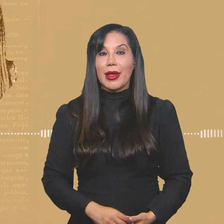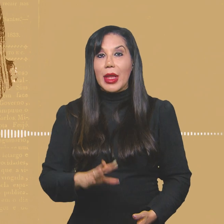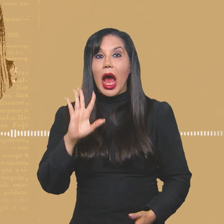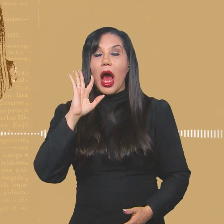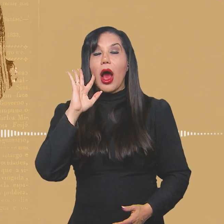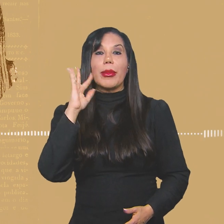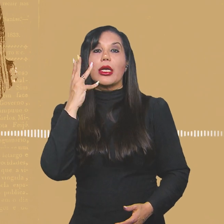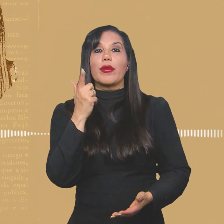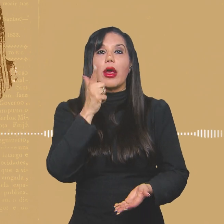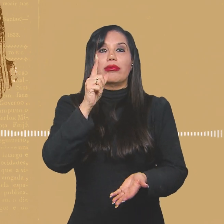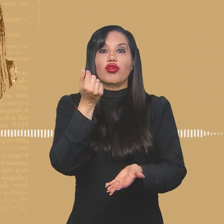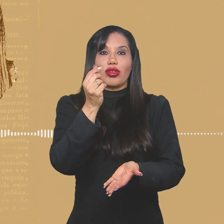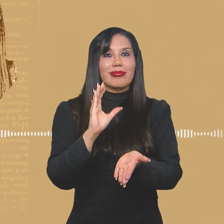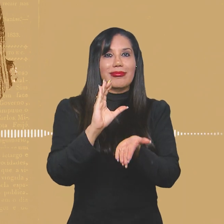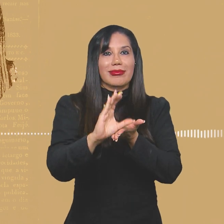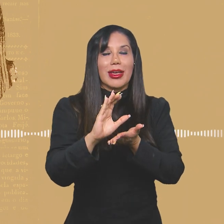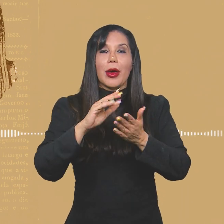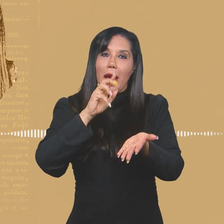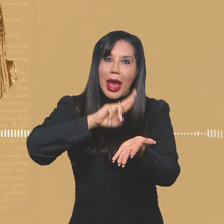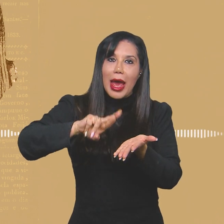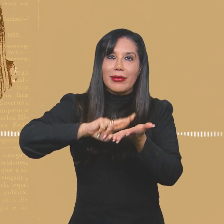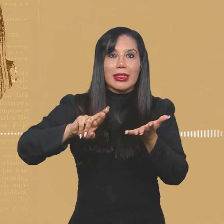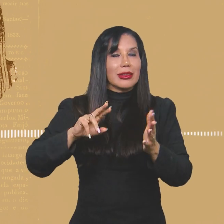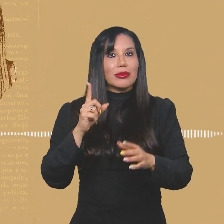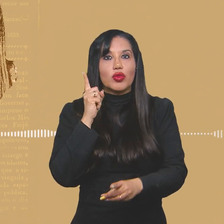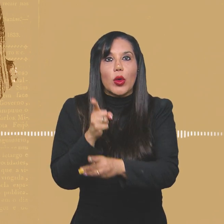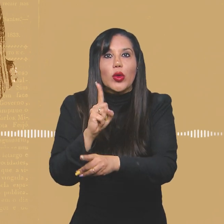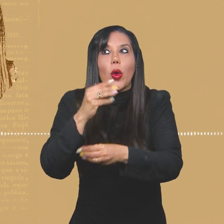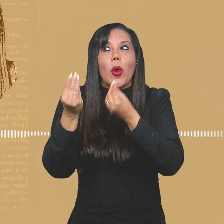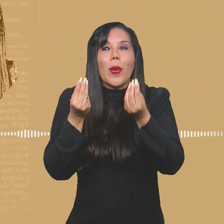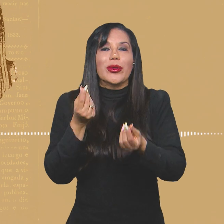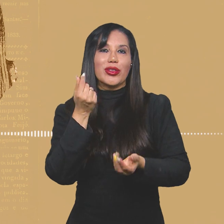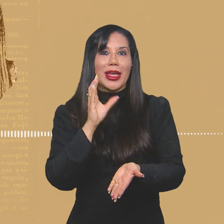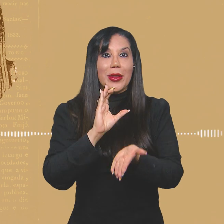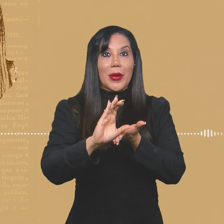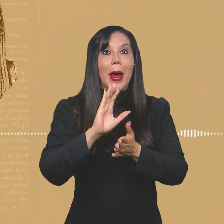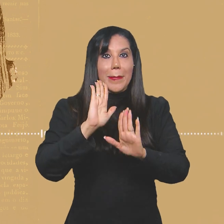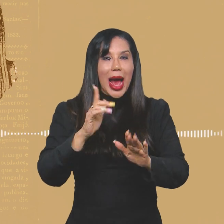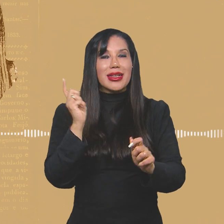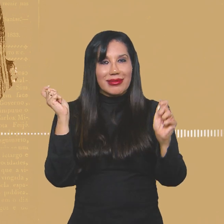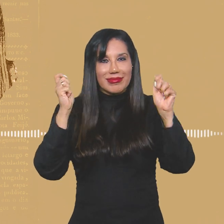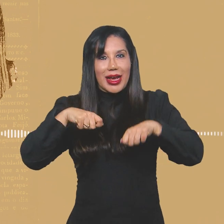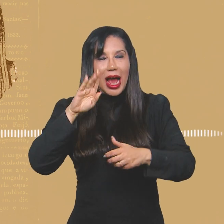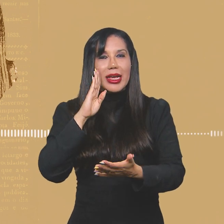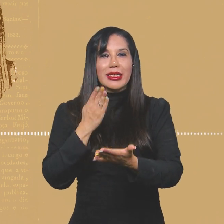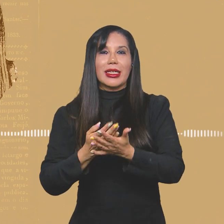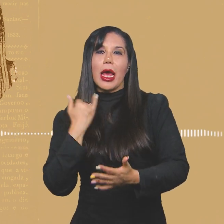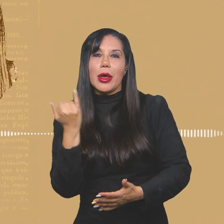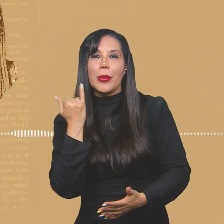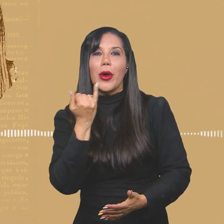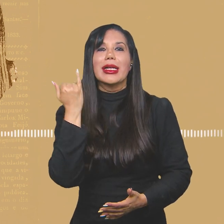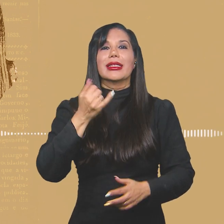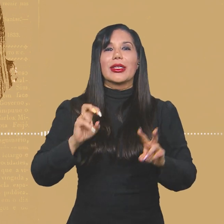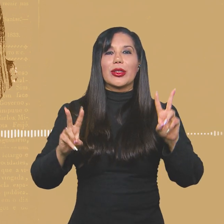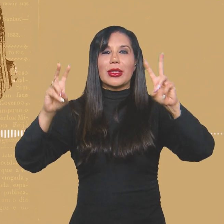A solução financeira para a publicação comemorativa ainda não foi encontrada, mas Janice acredita que a importância do tema vai